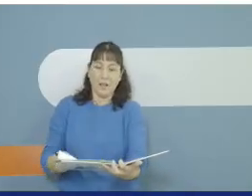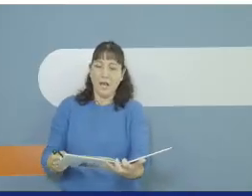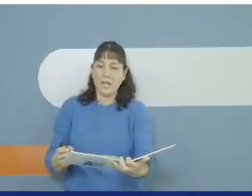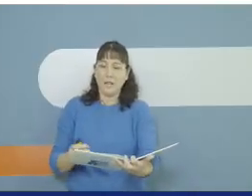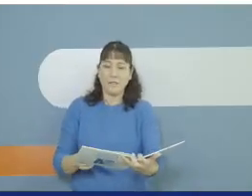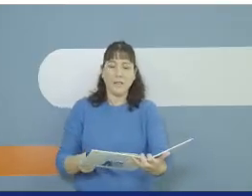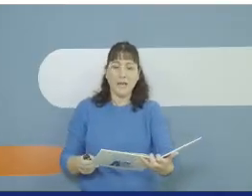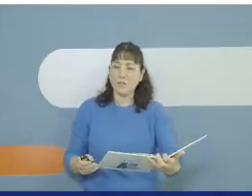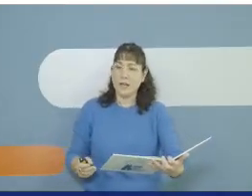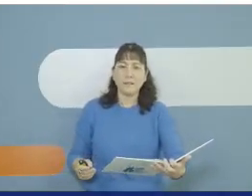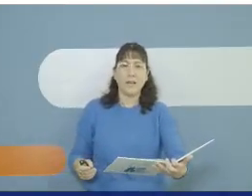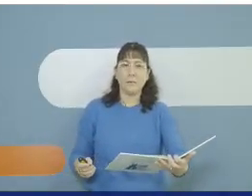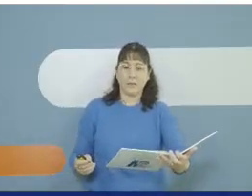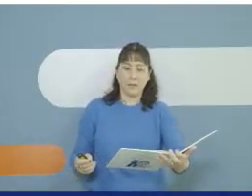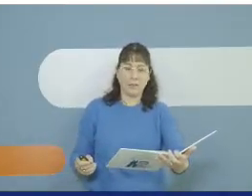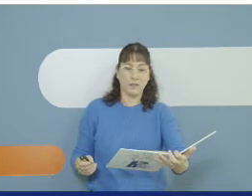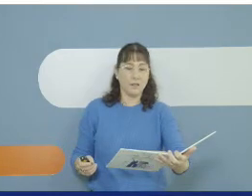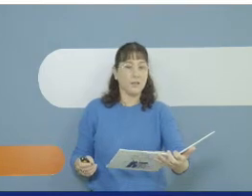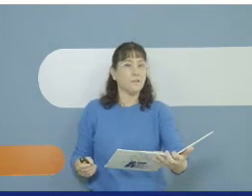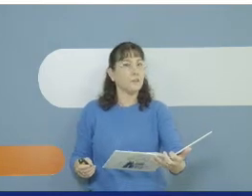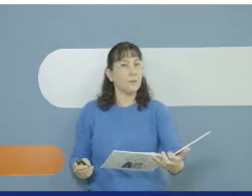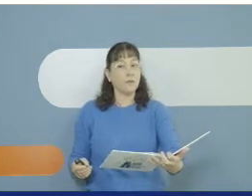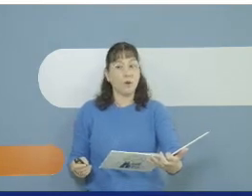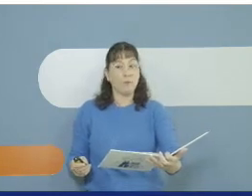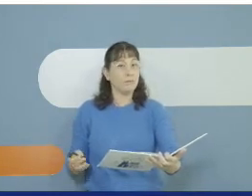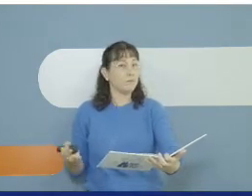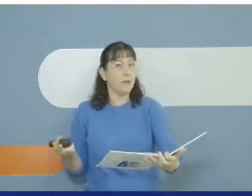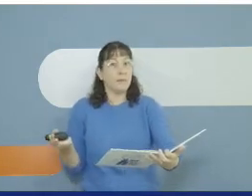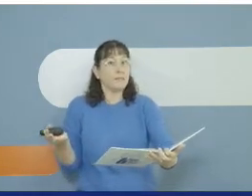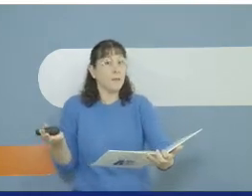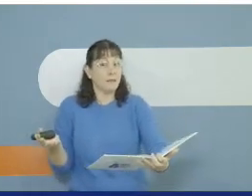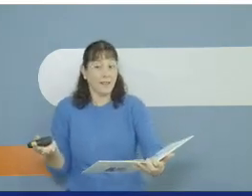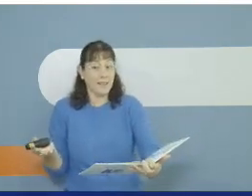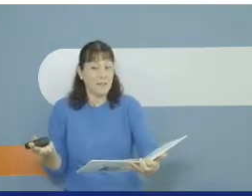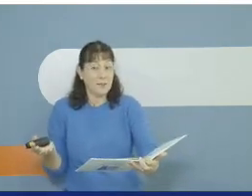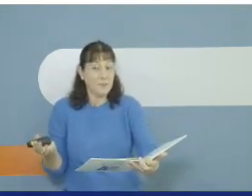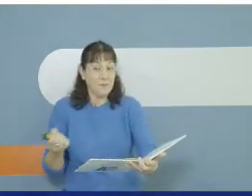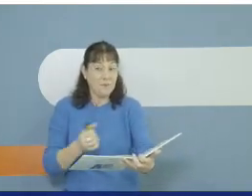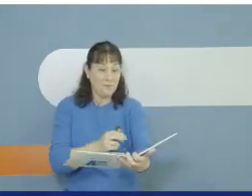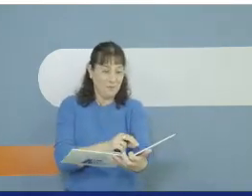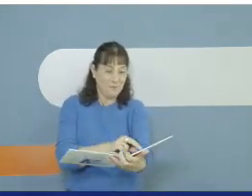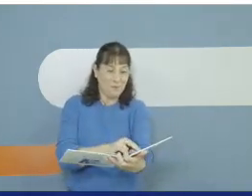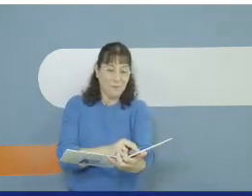הלך והלך שעתיים בערך לפתע פתאום מה מצא בדרך?